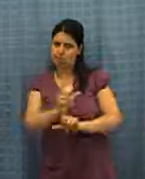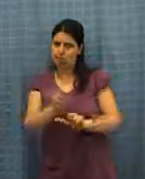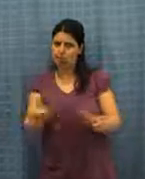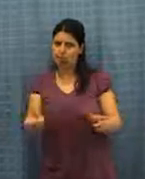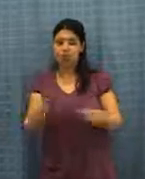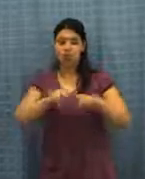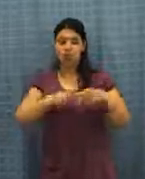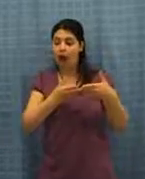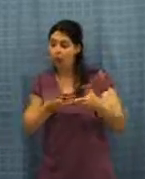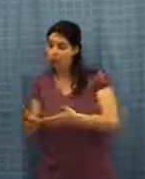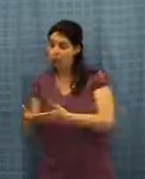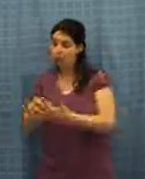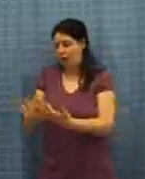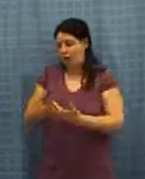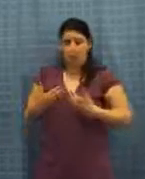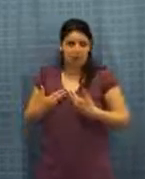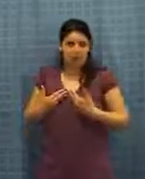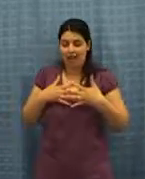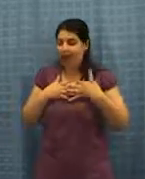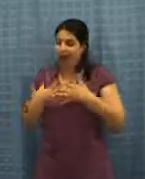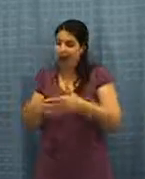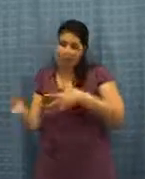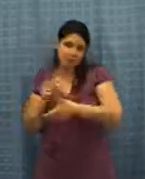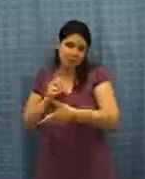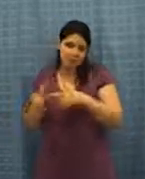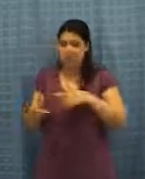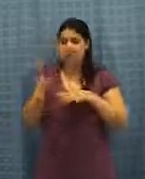amore e amicizia.